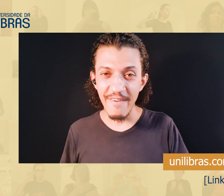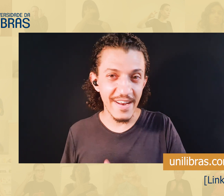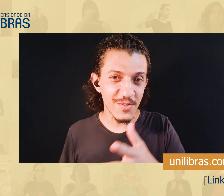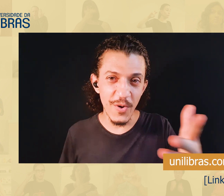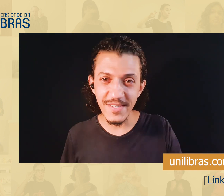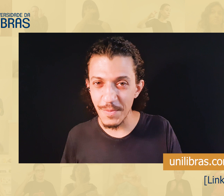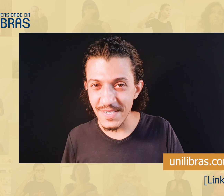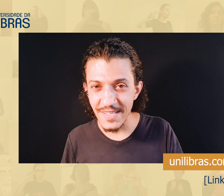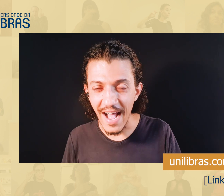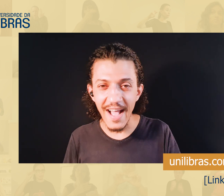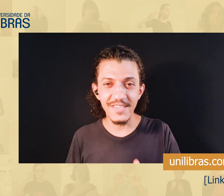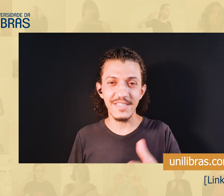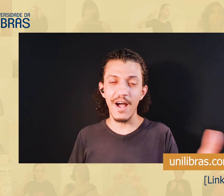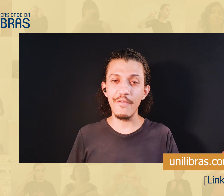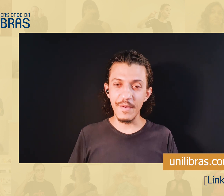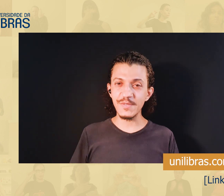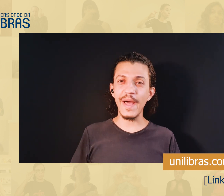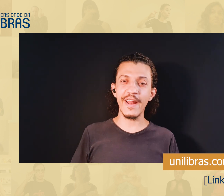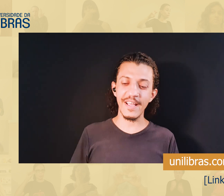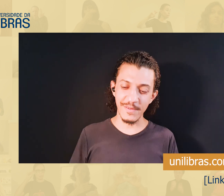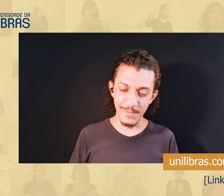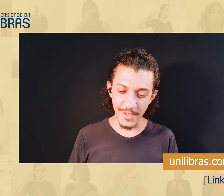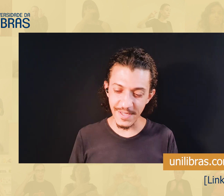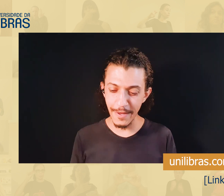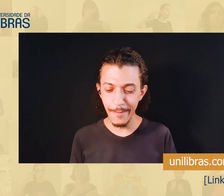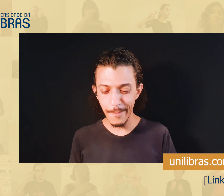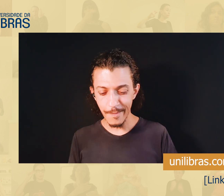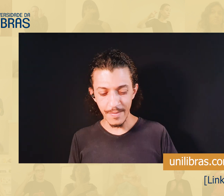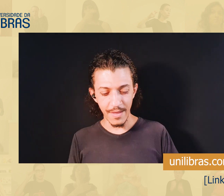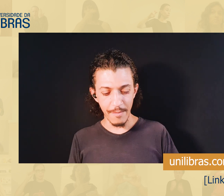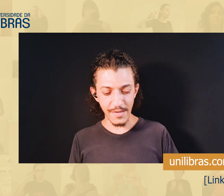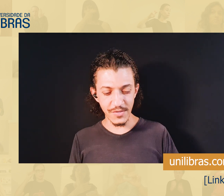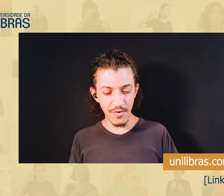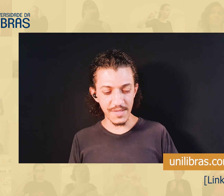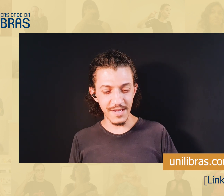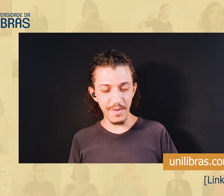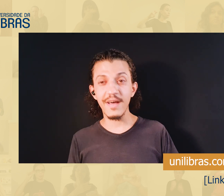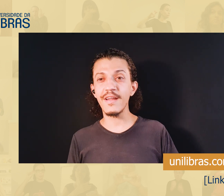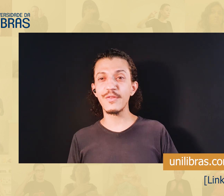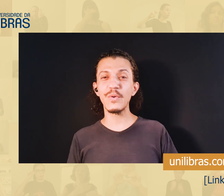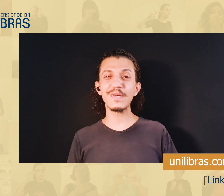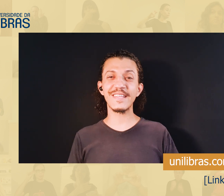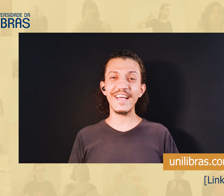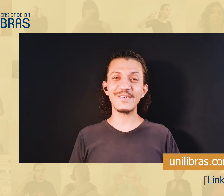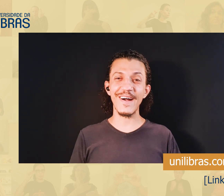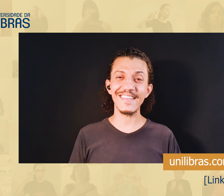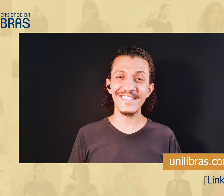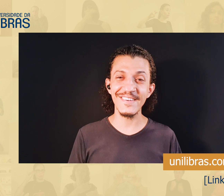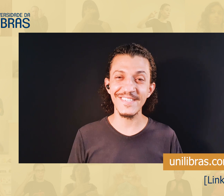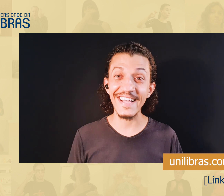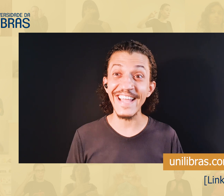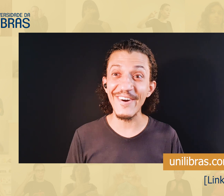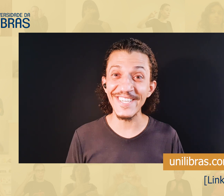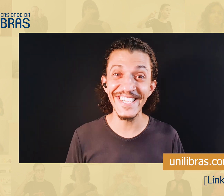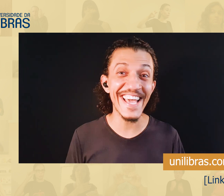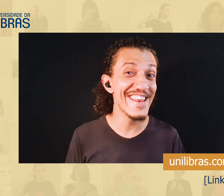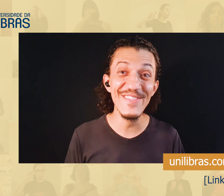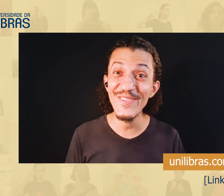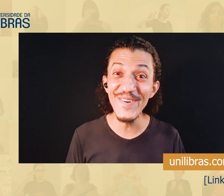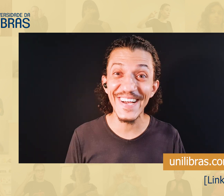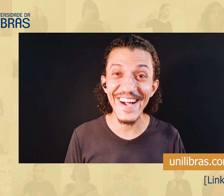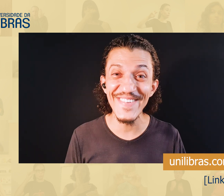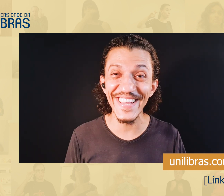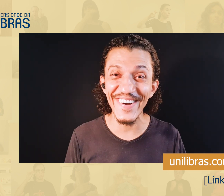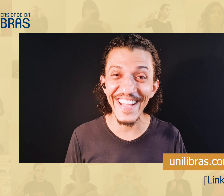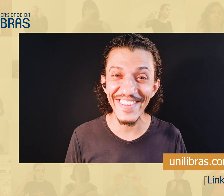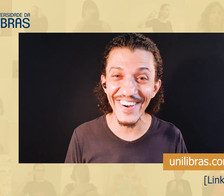várias coisas sobre a cidade e tal, e ficamos esperando a resposta, né? Passou uma semana, duas, três, quatro, cinco, sei lá, até hoje, ninguém